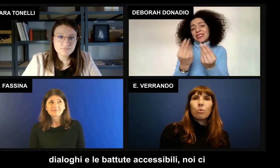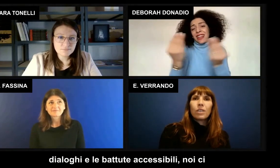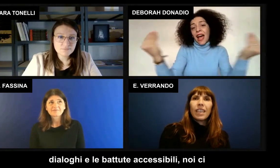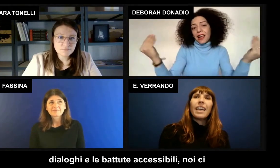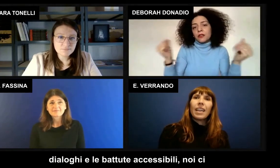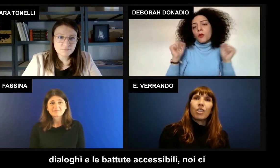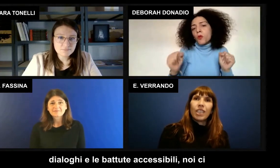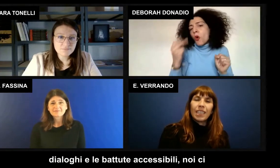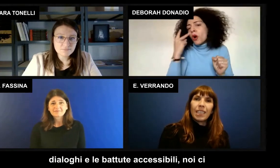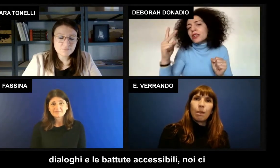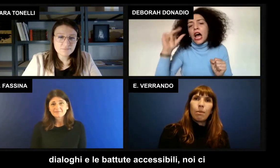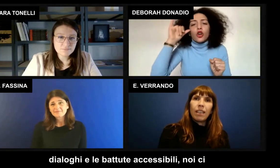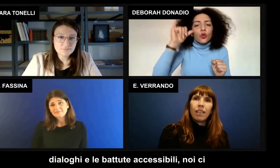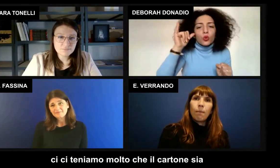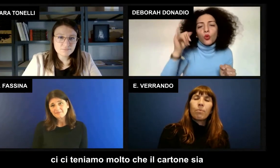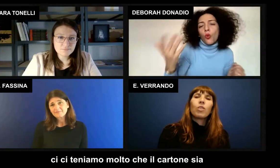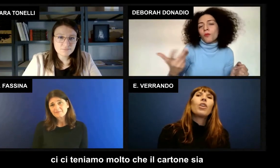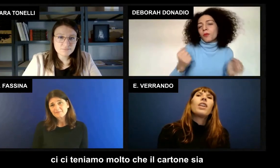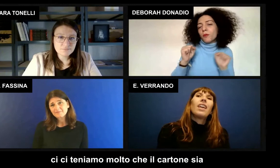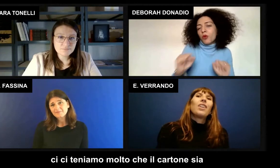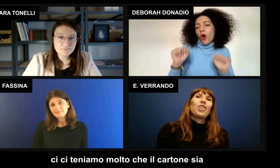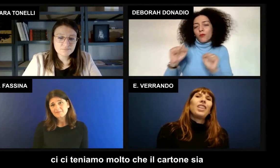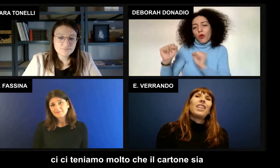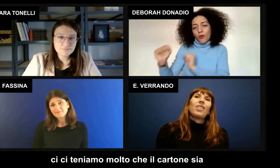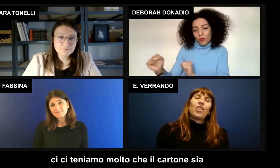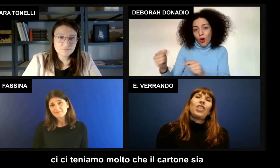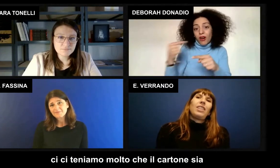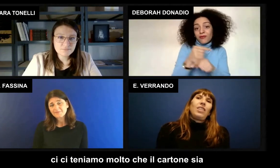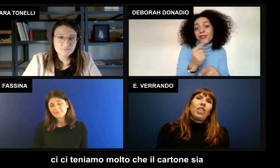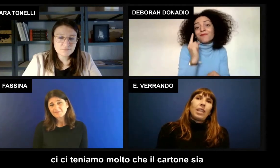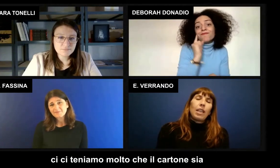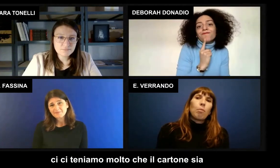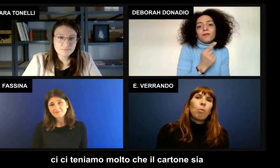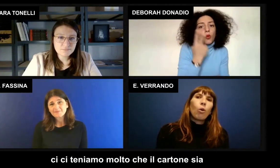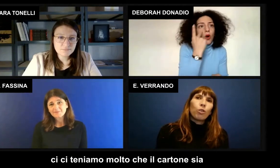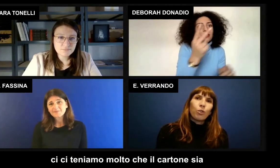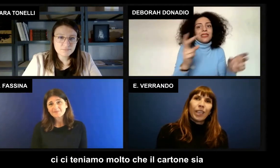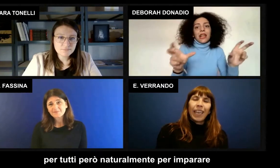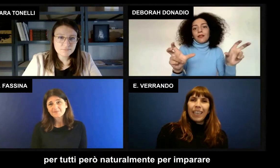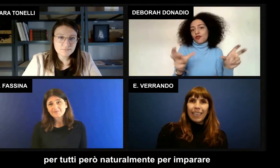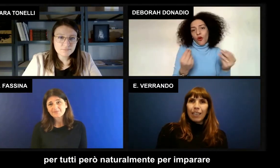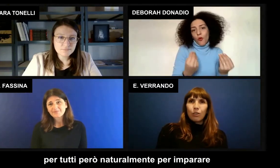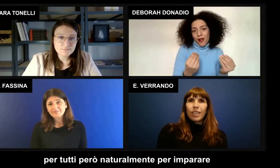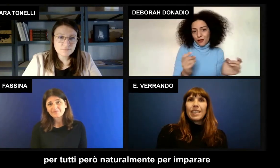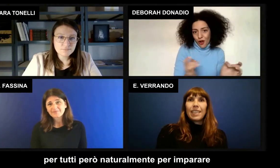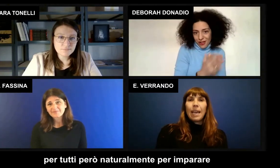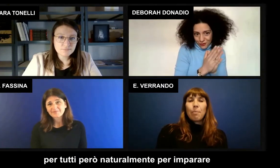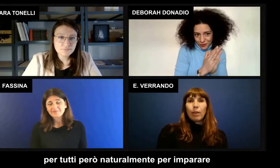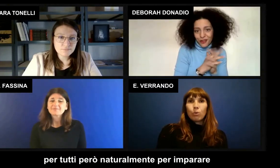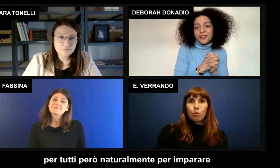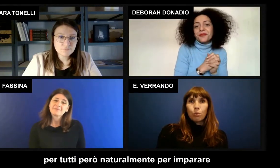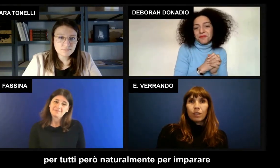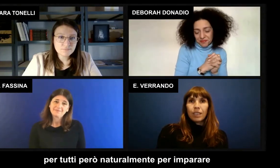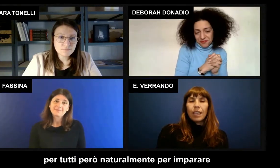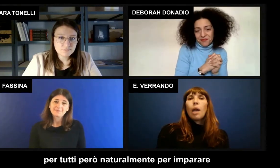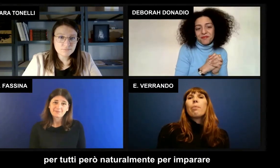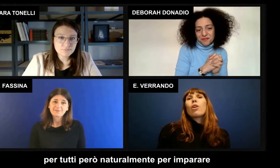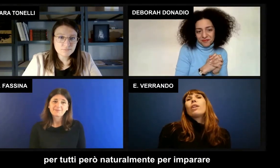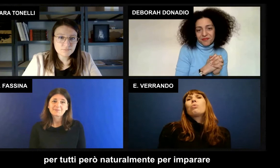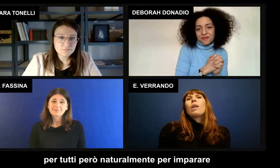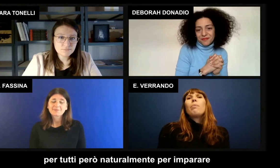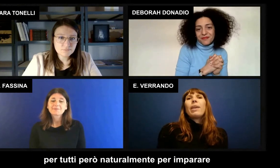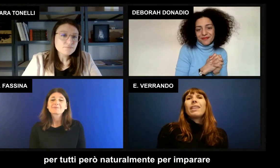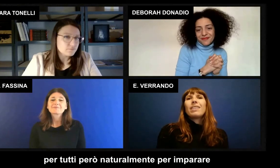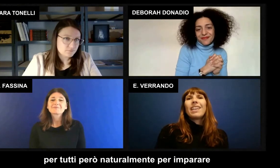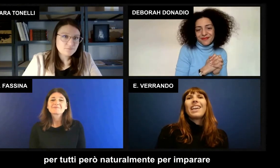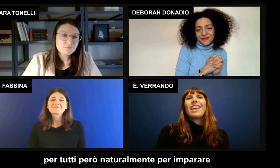le battute accessibili noi ci teniamo molto che il cartone sia per tutti però